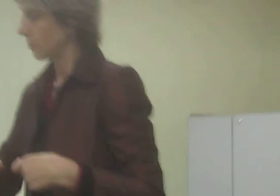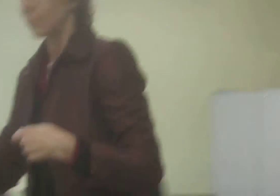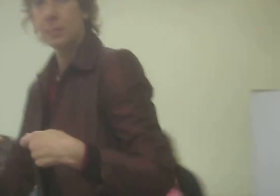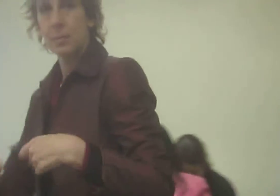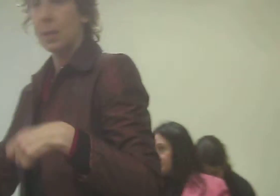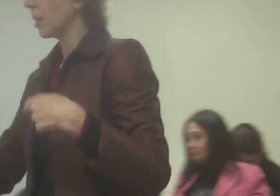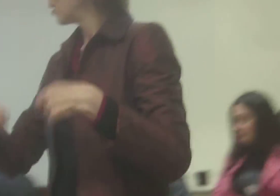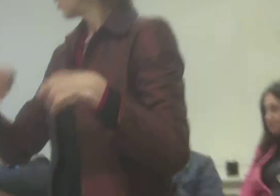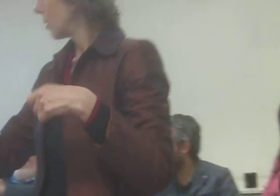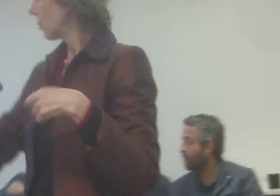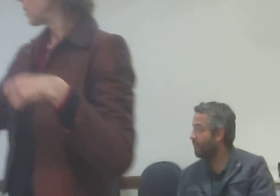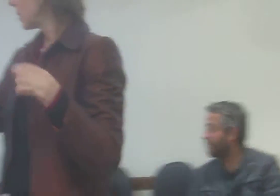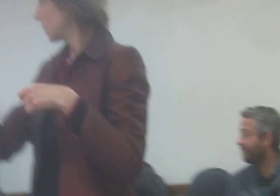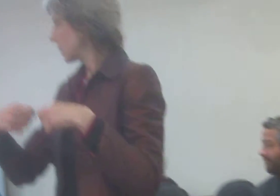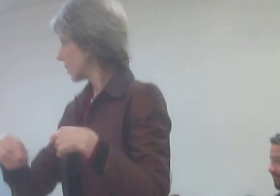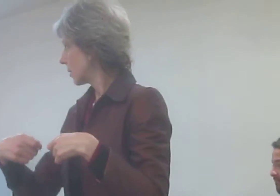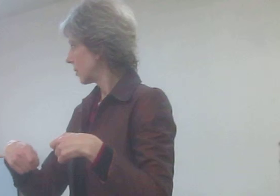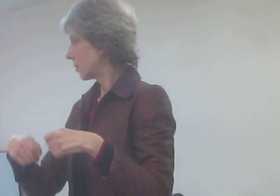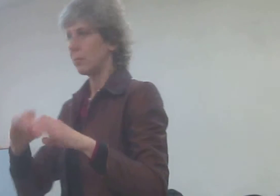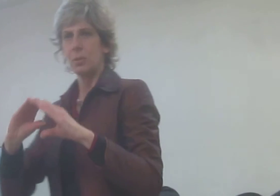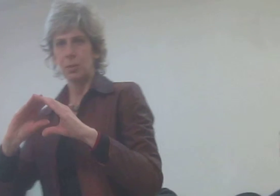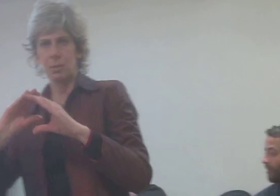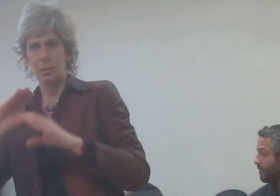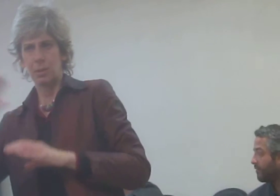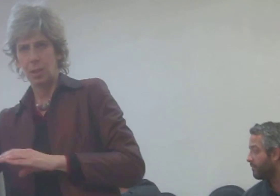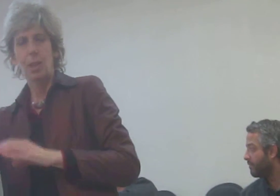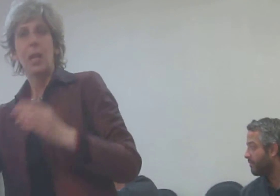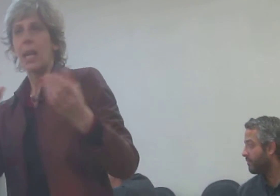Não foi verba. Sim, dos filiadores. Foi sim.